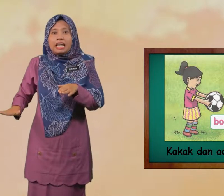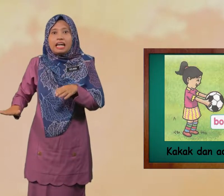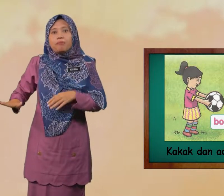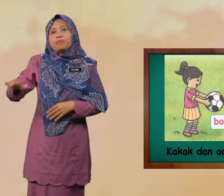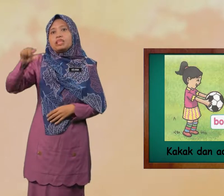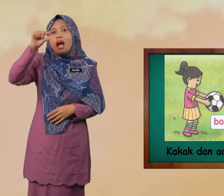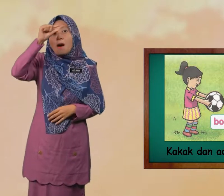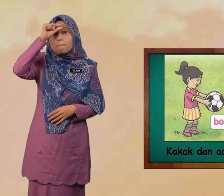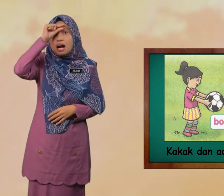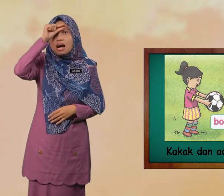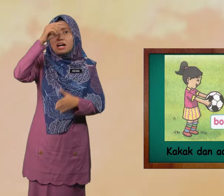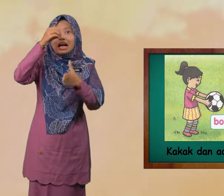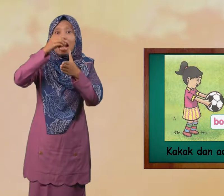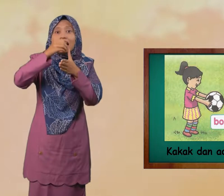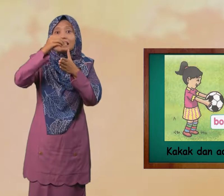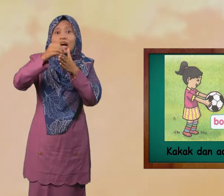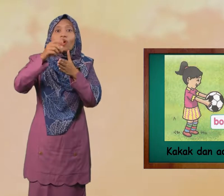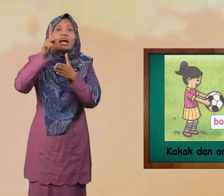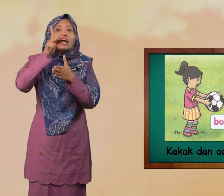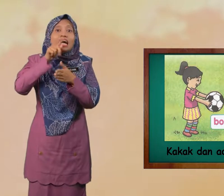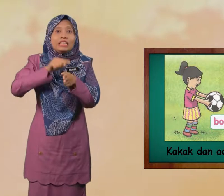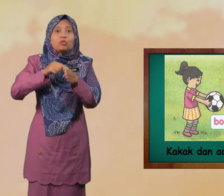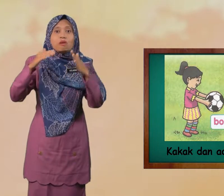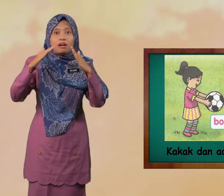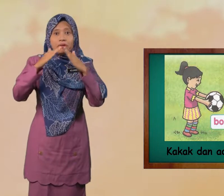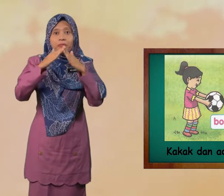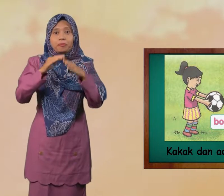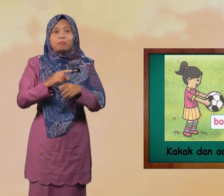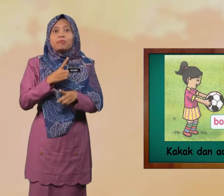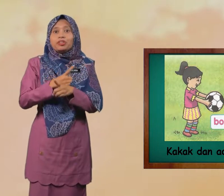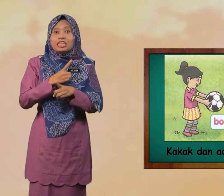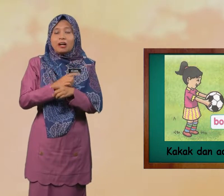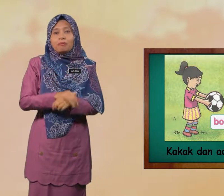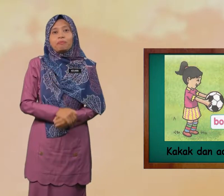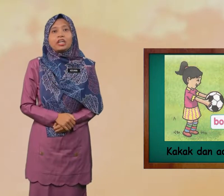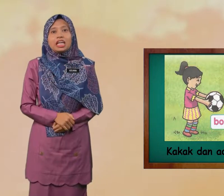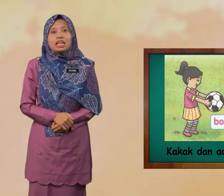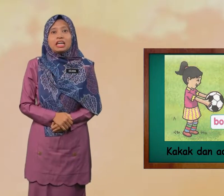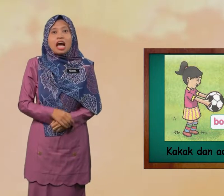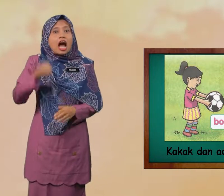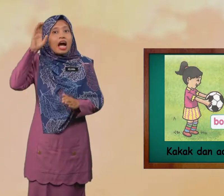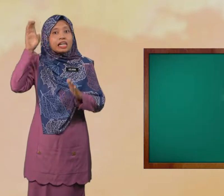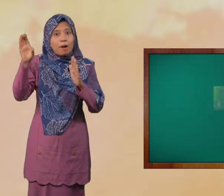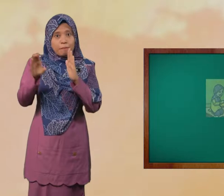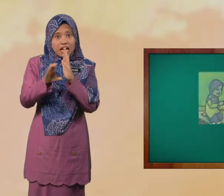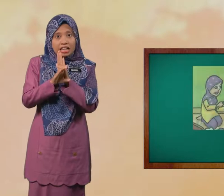Abang Atau Kakak Di rumah Betul Tak Gambar